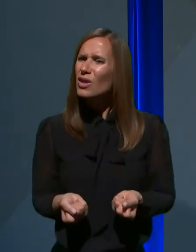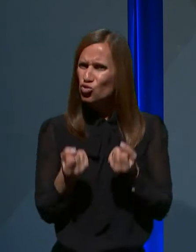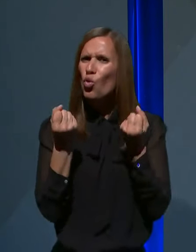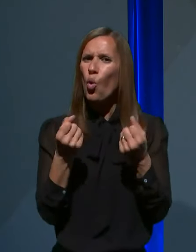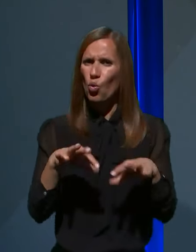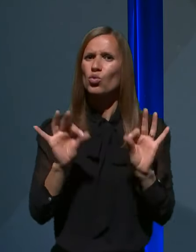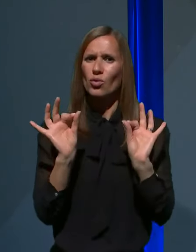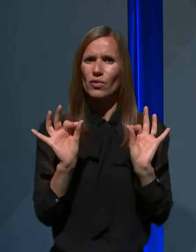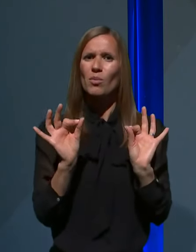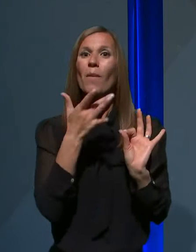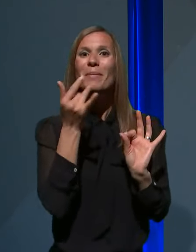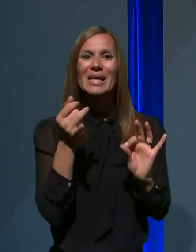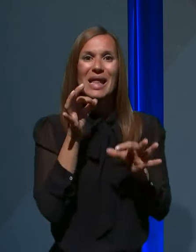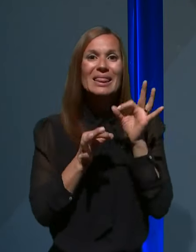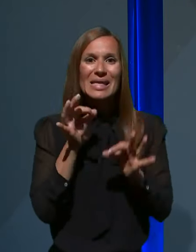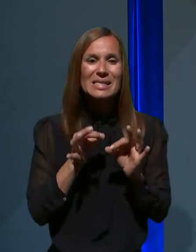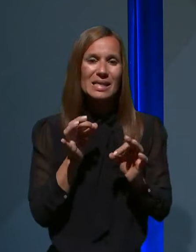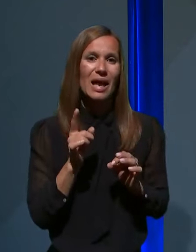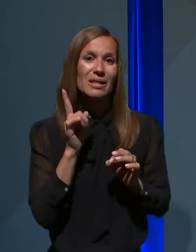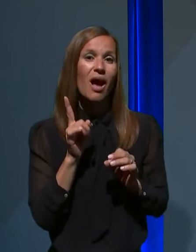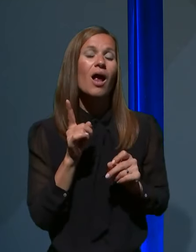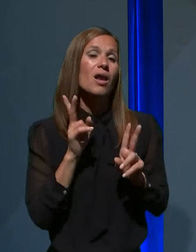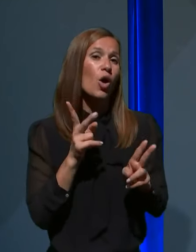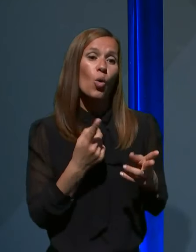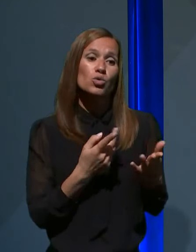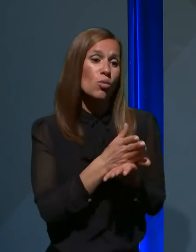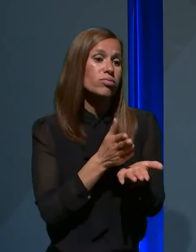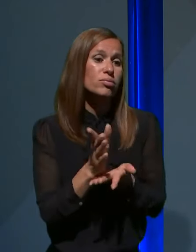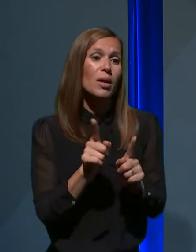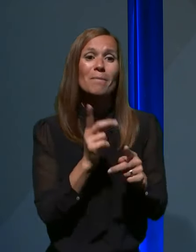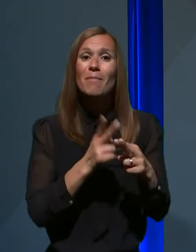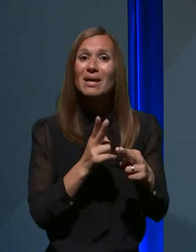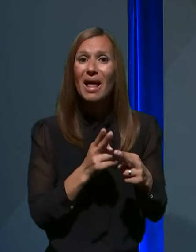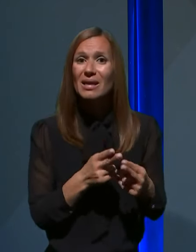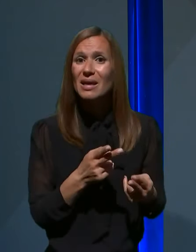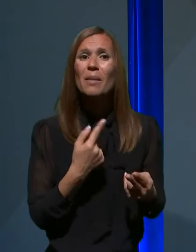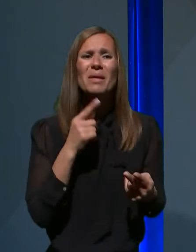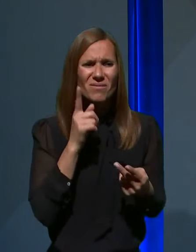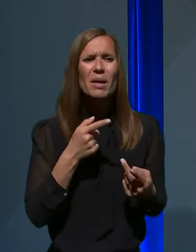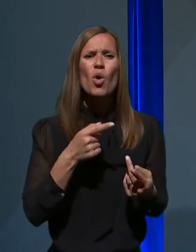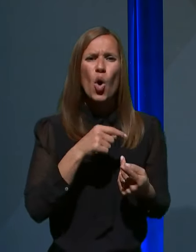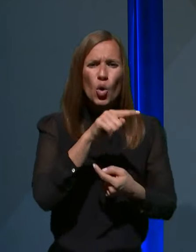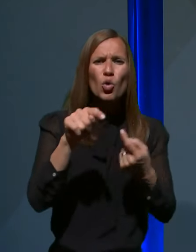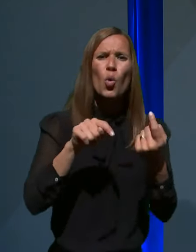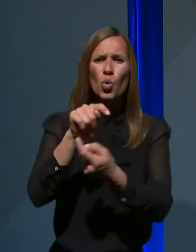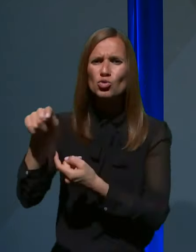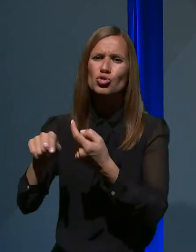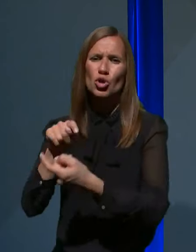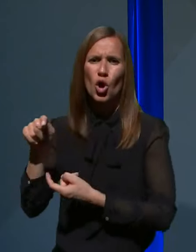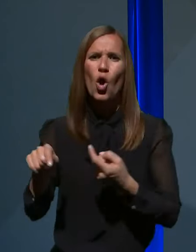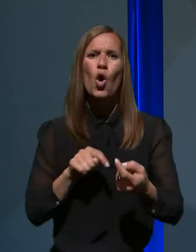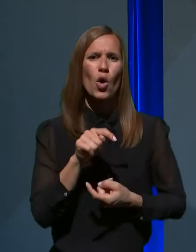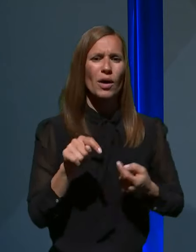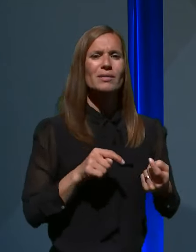koncov gre lahko tudi za določene bakterije, za katere ta trenutek vemo, da krožijo in te okužbe pozorčajo.